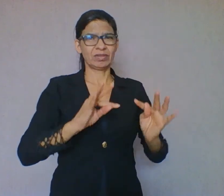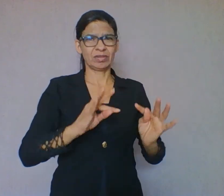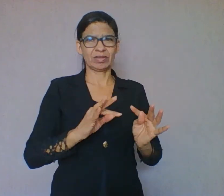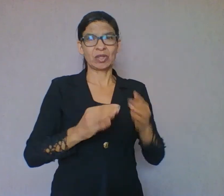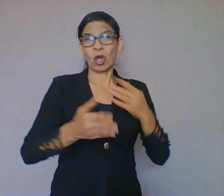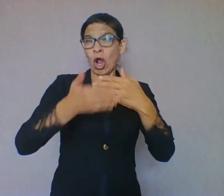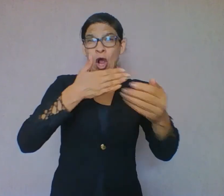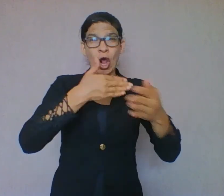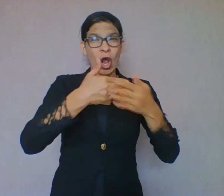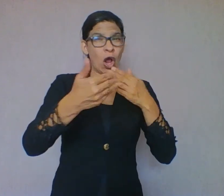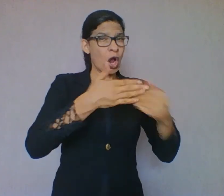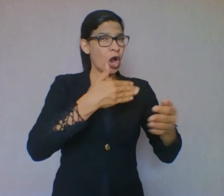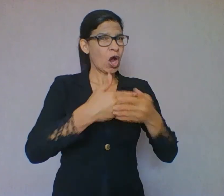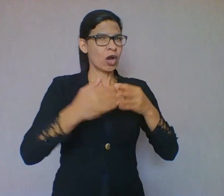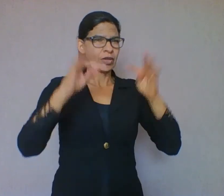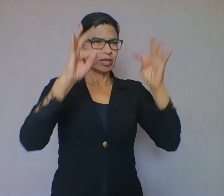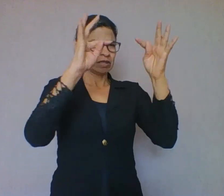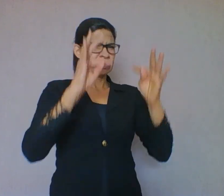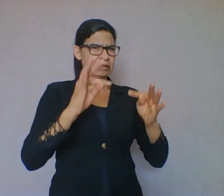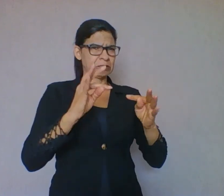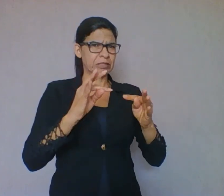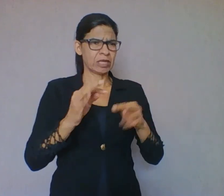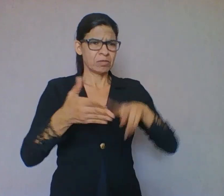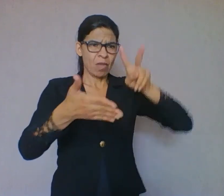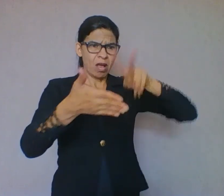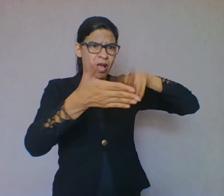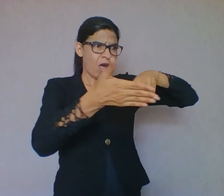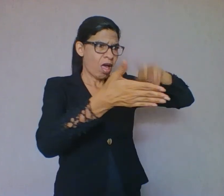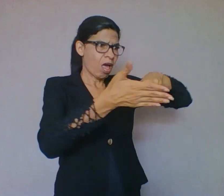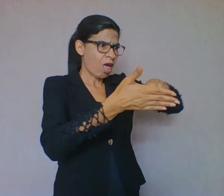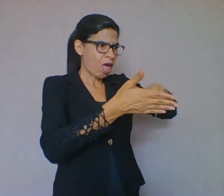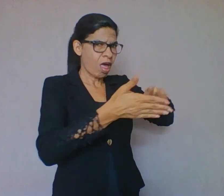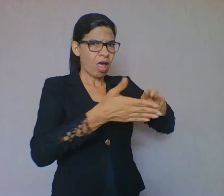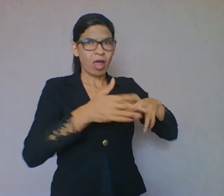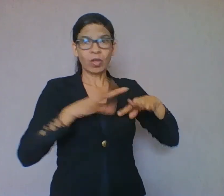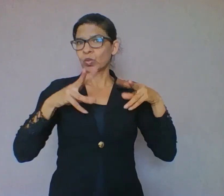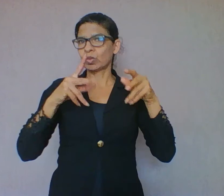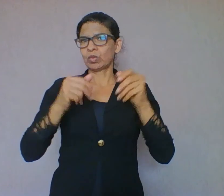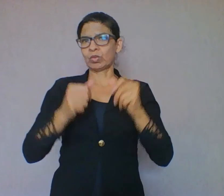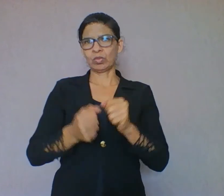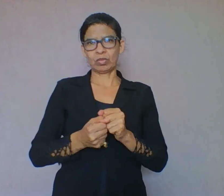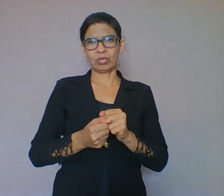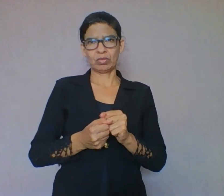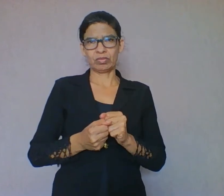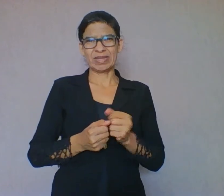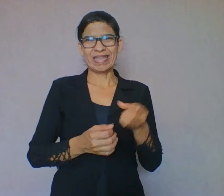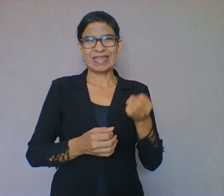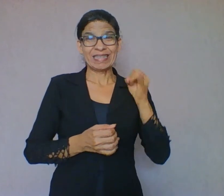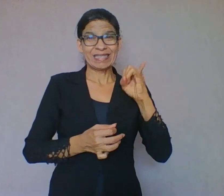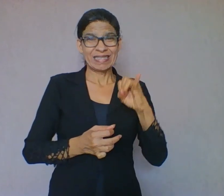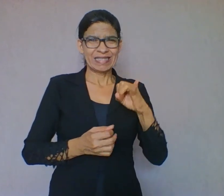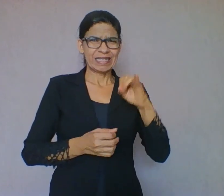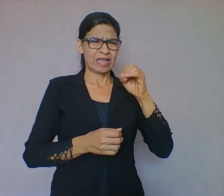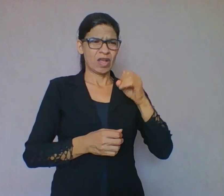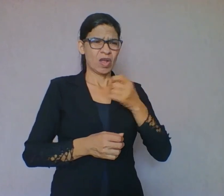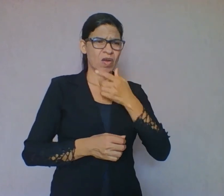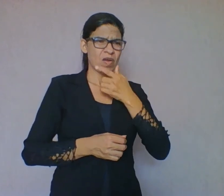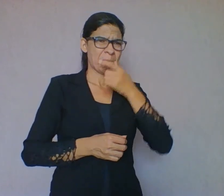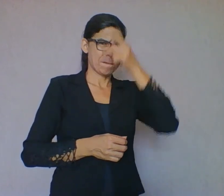tipo de texto. Se o leitor, ao pegar um texto, já identificar o tipo textual, a leitura será de